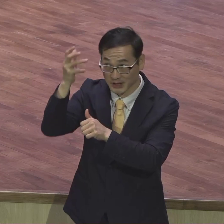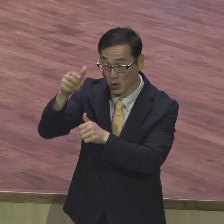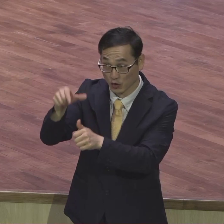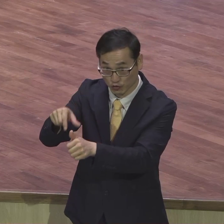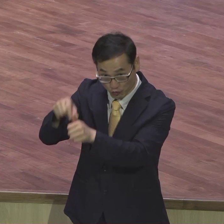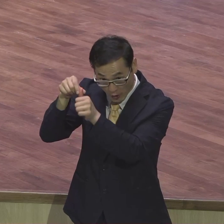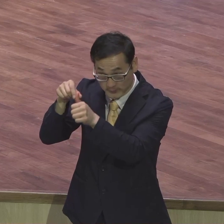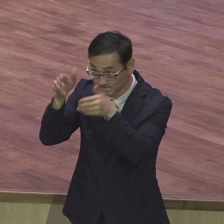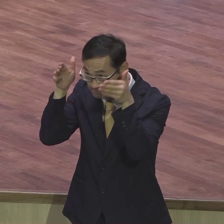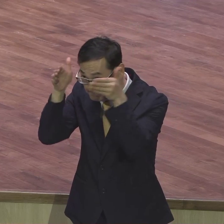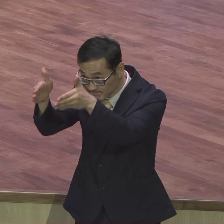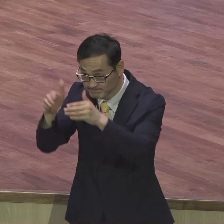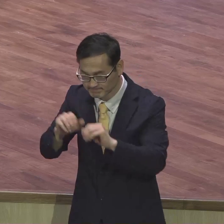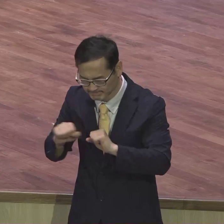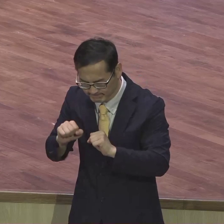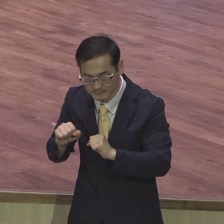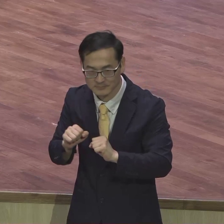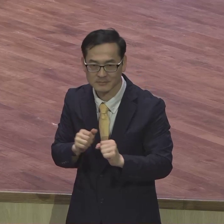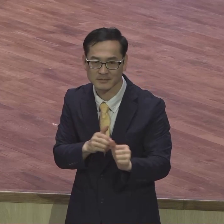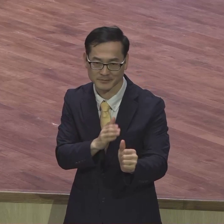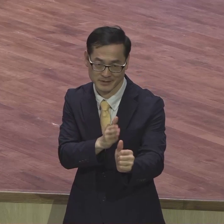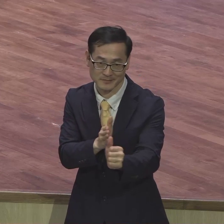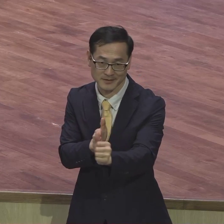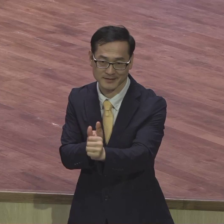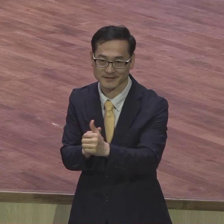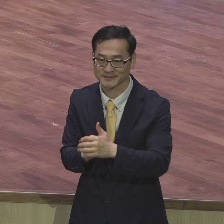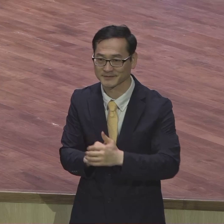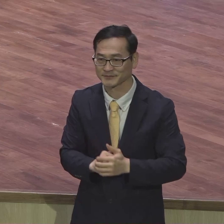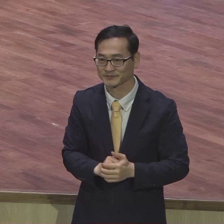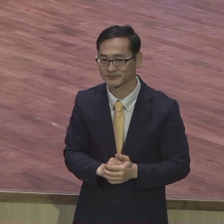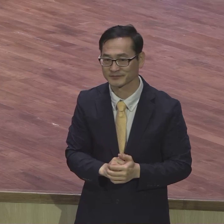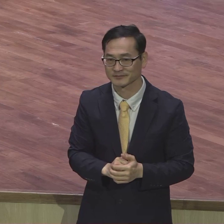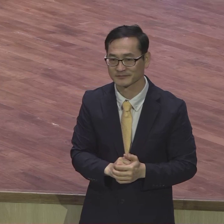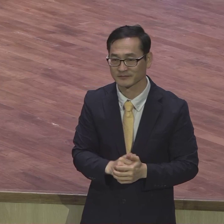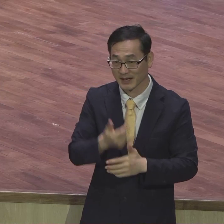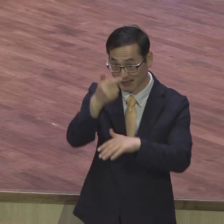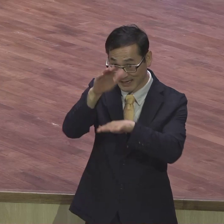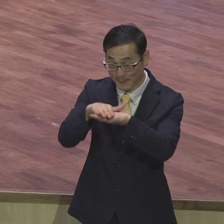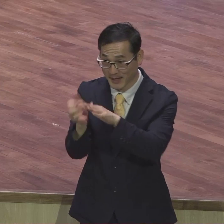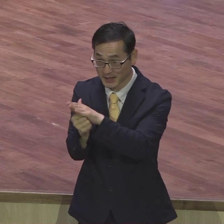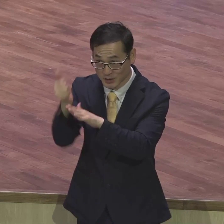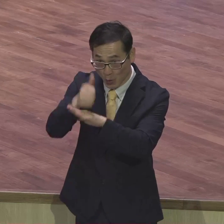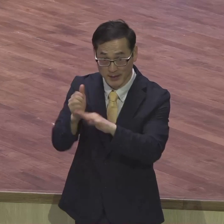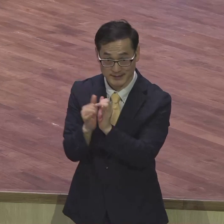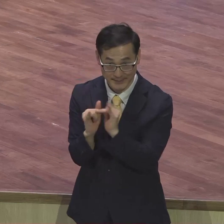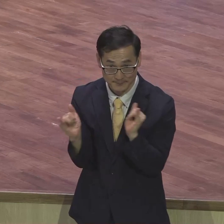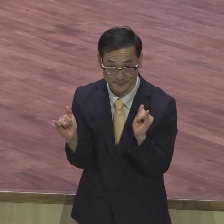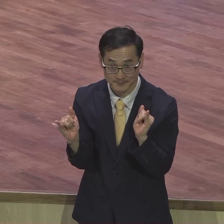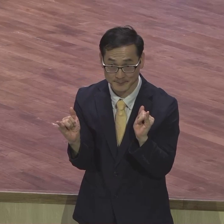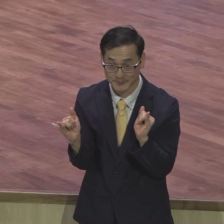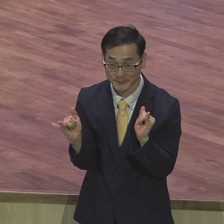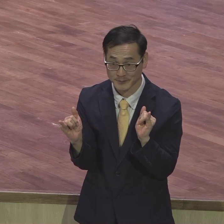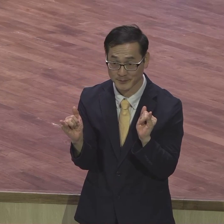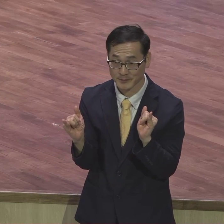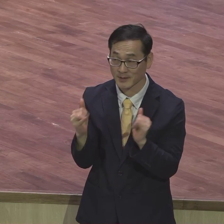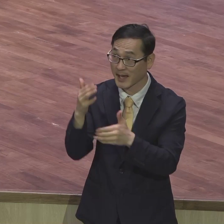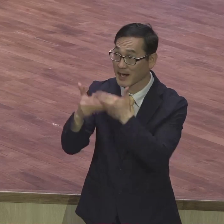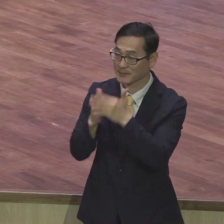바랍니다. 그러면 예배에 성공하는 사람. 정말로 하나님이 가장 기뻐하는